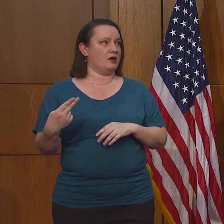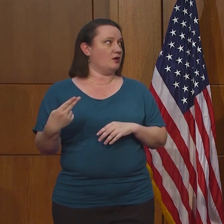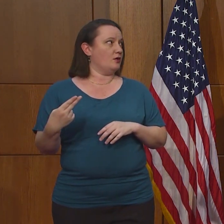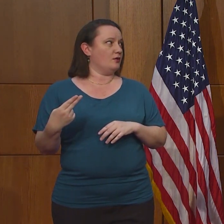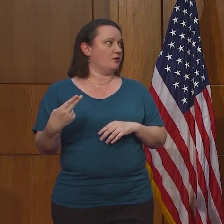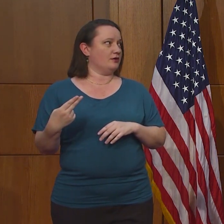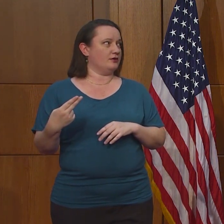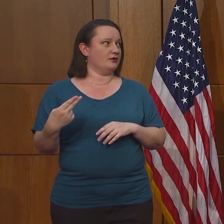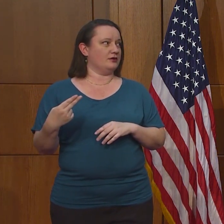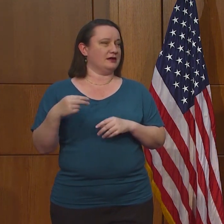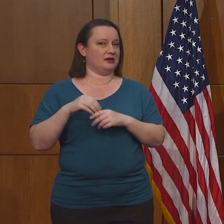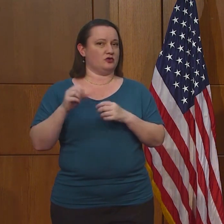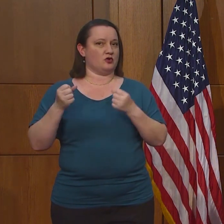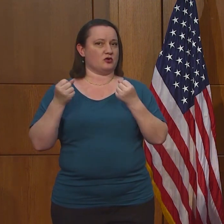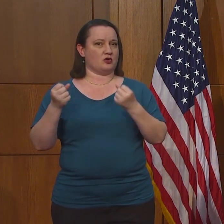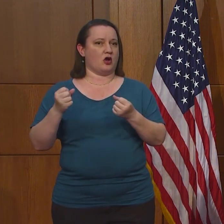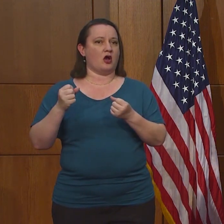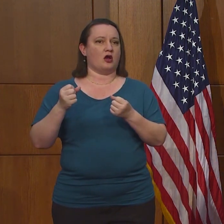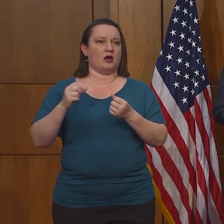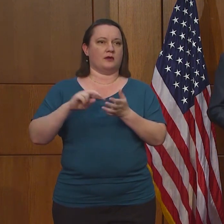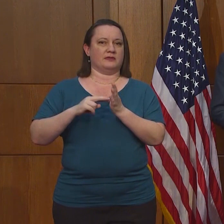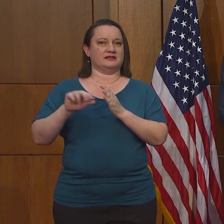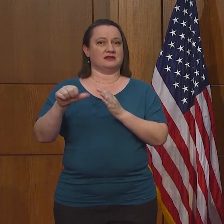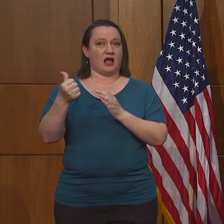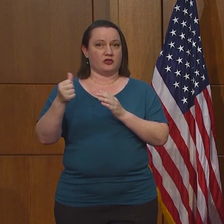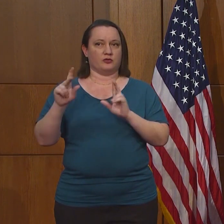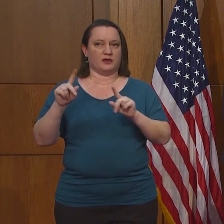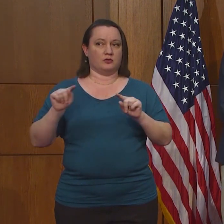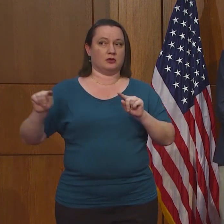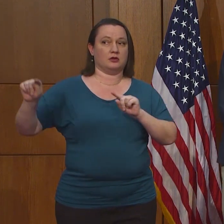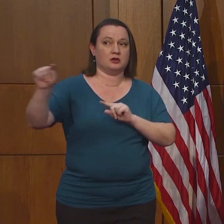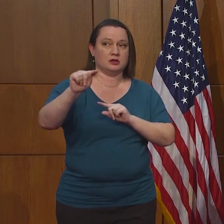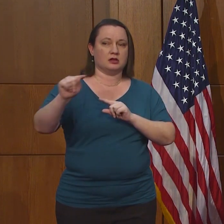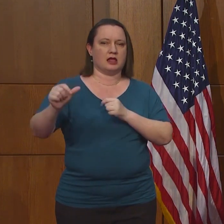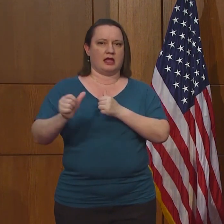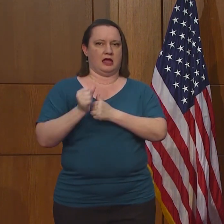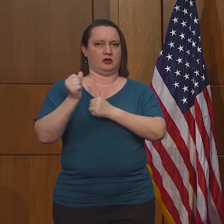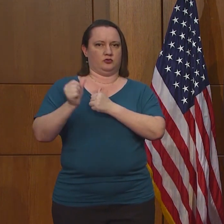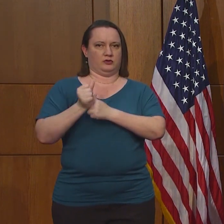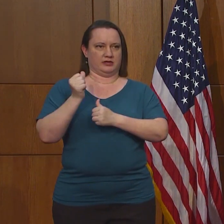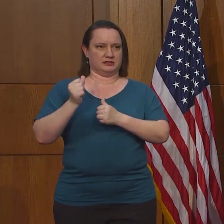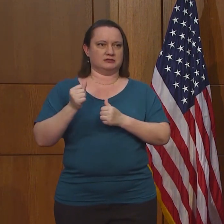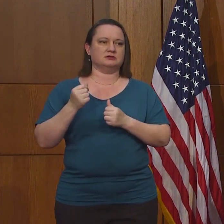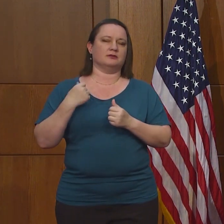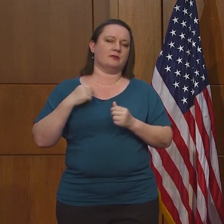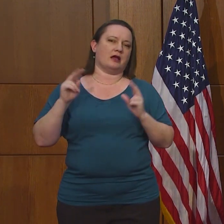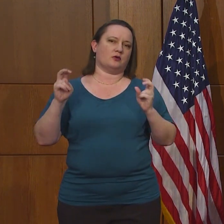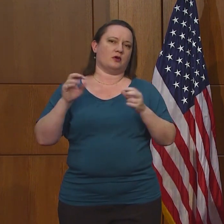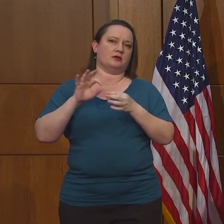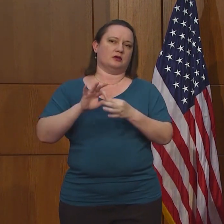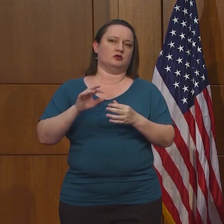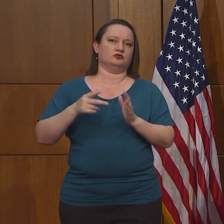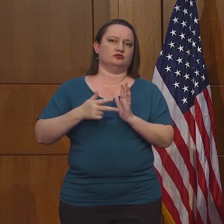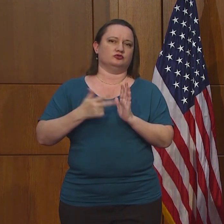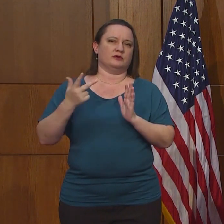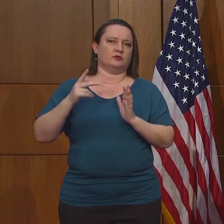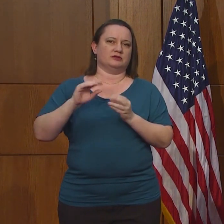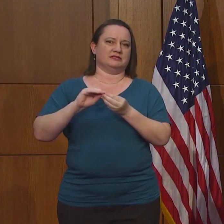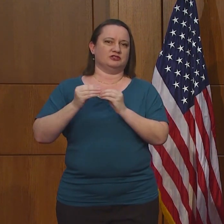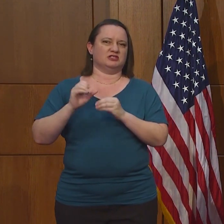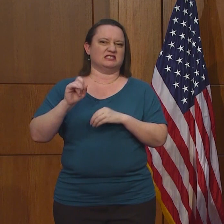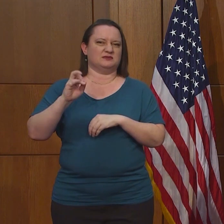Buenas tardes. pregunta es lo que tiene que ver con la